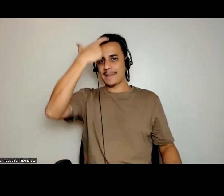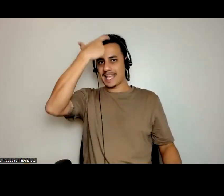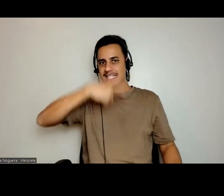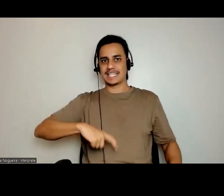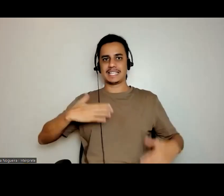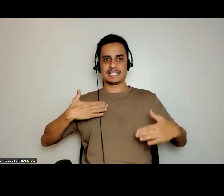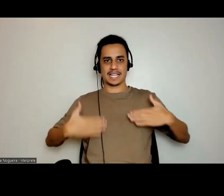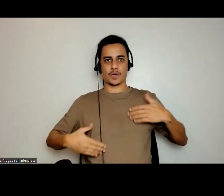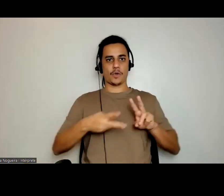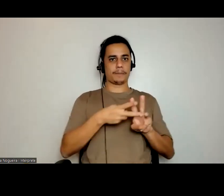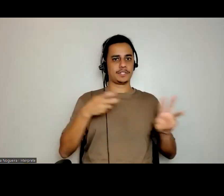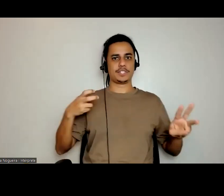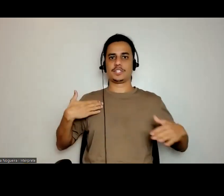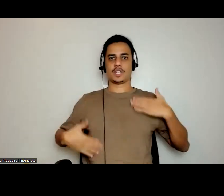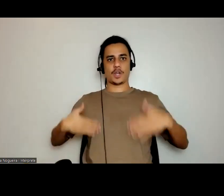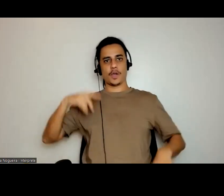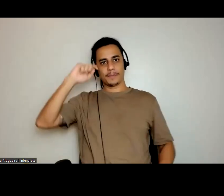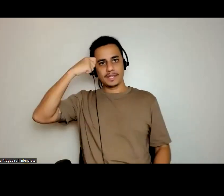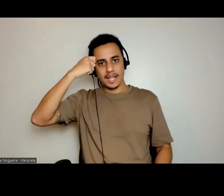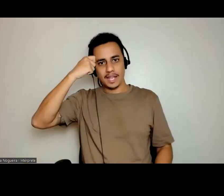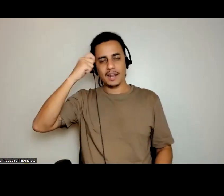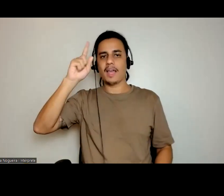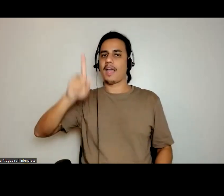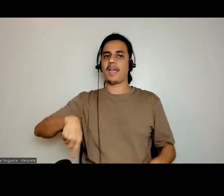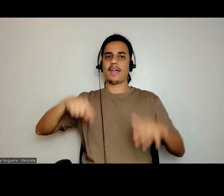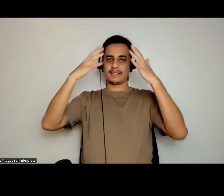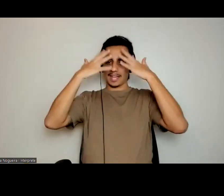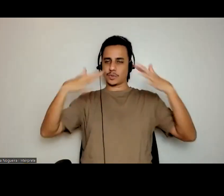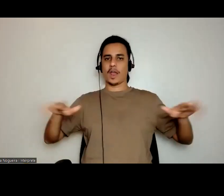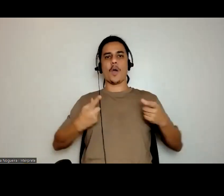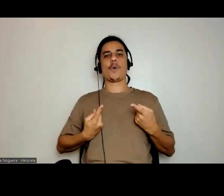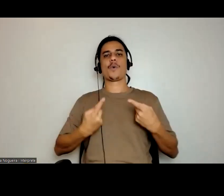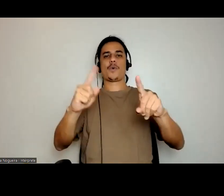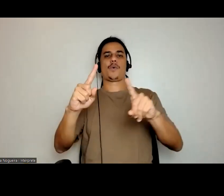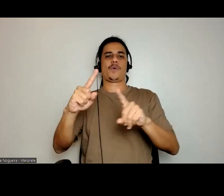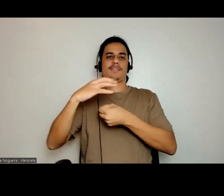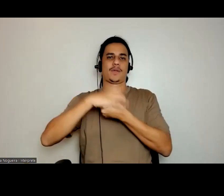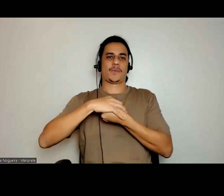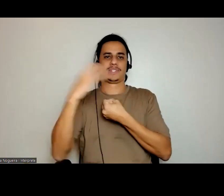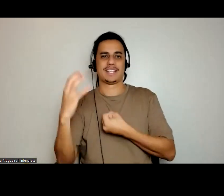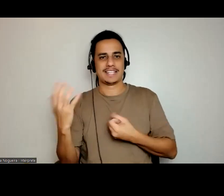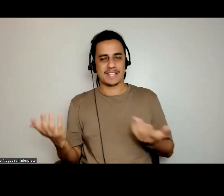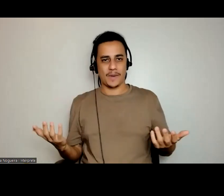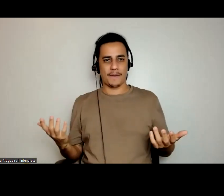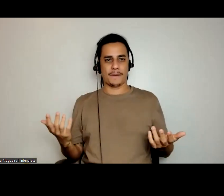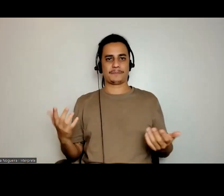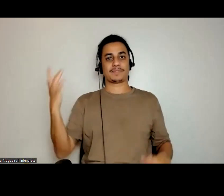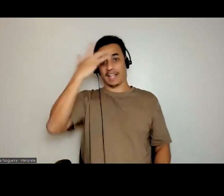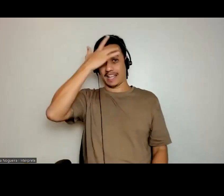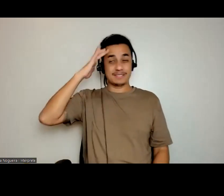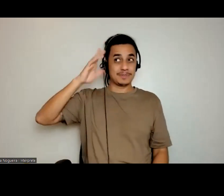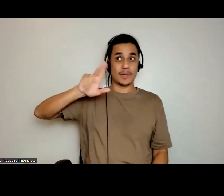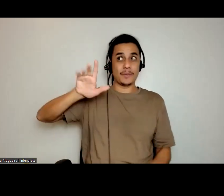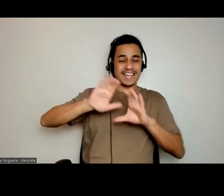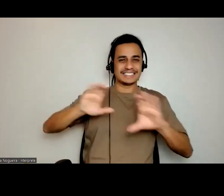indígenas e corpos negros é naturalmente contracolonial. E aí, aqueles que não são assim,